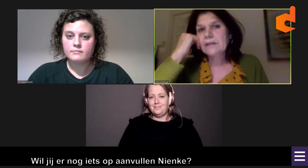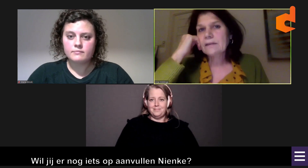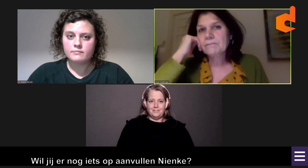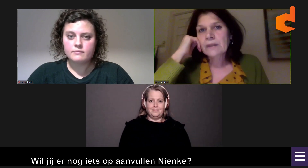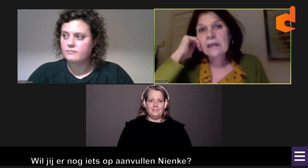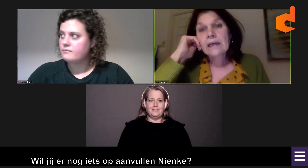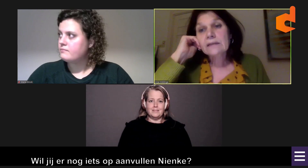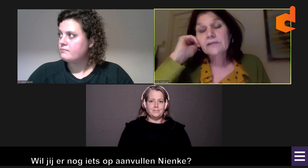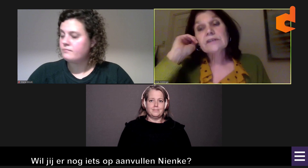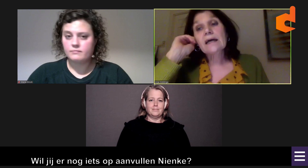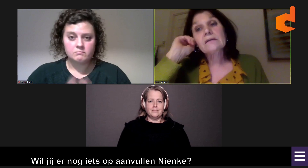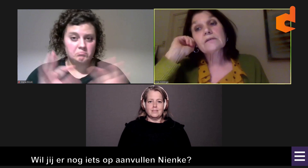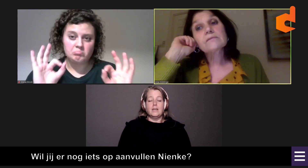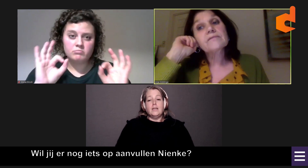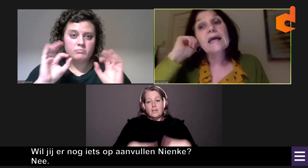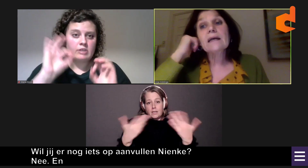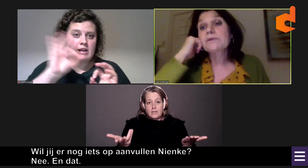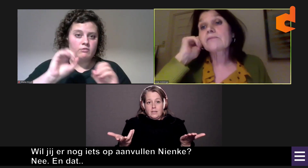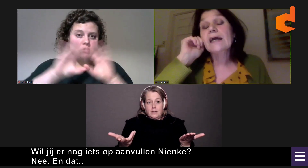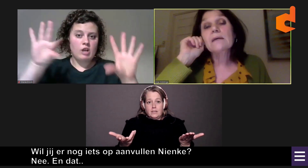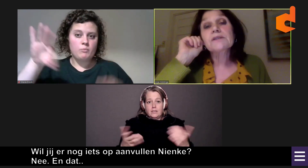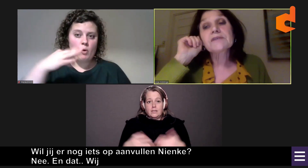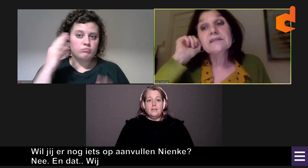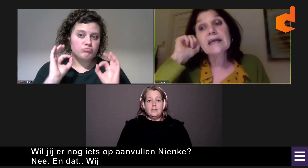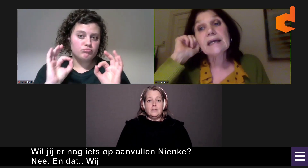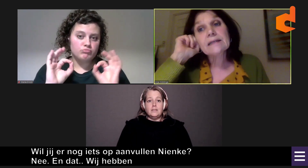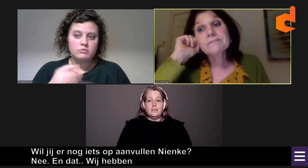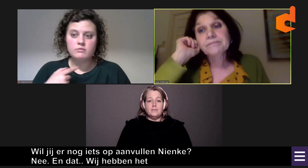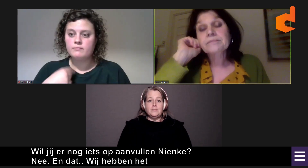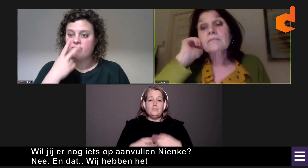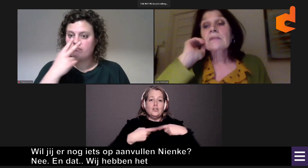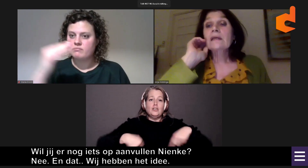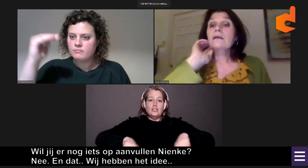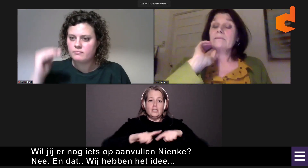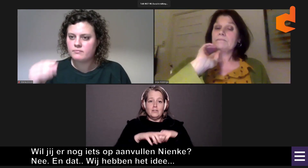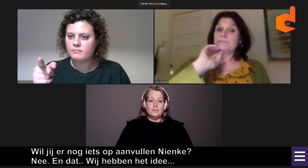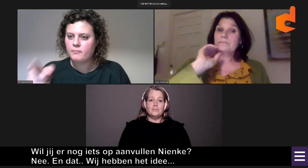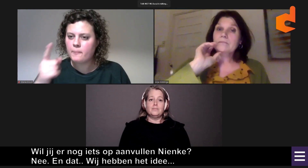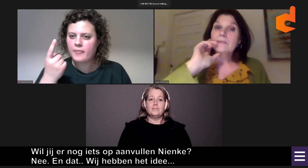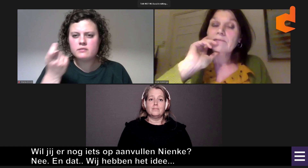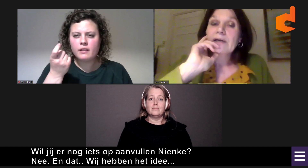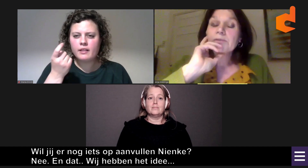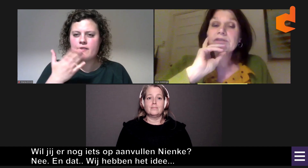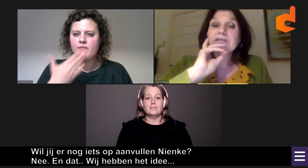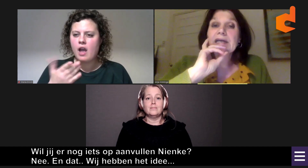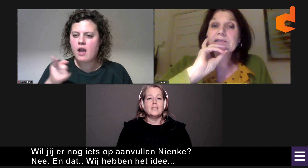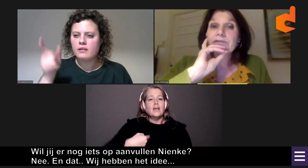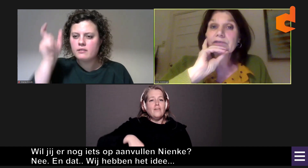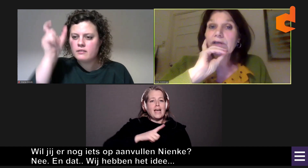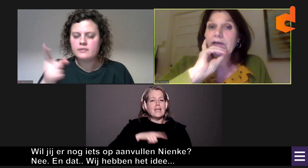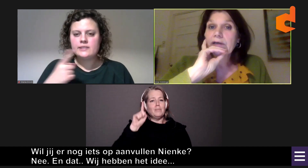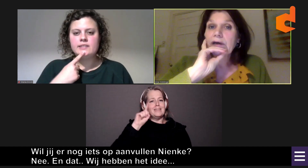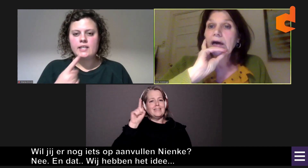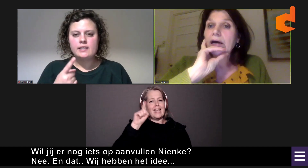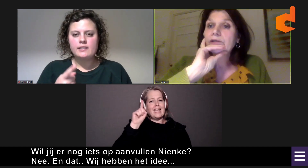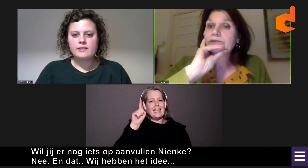Nee. En dat, ja, wij hebben het idee... Ik het een duidelijk antwoord aan, ja. Wij hebben het idee dat